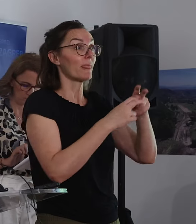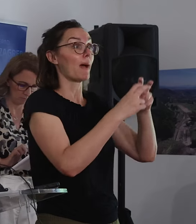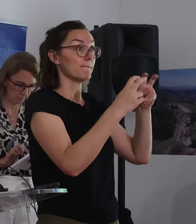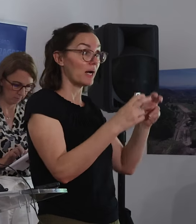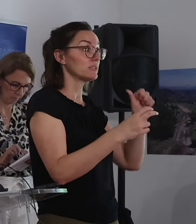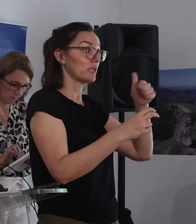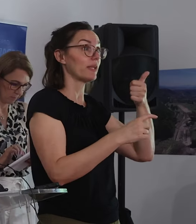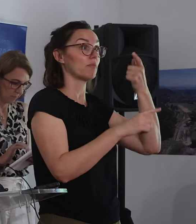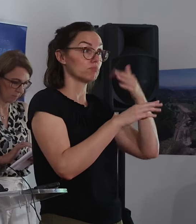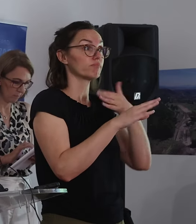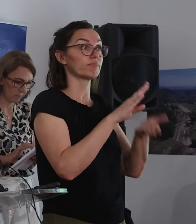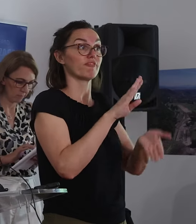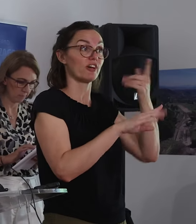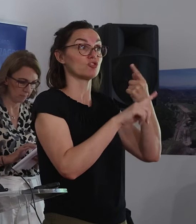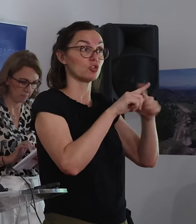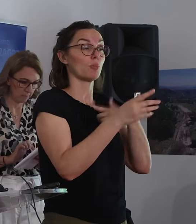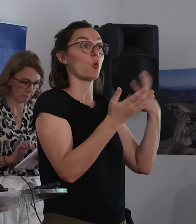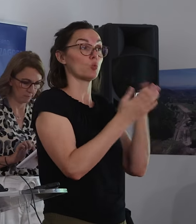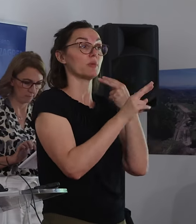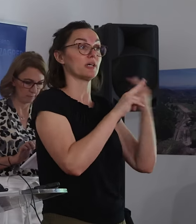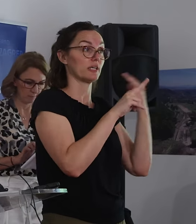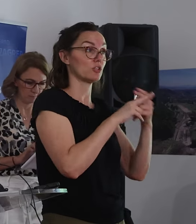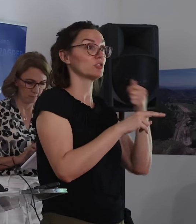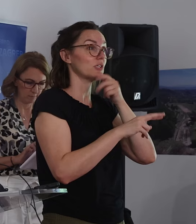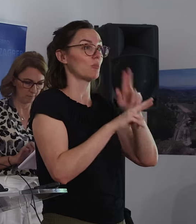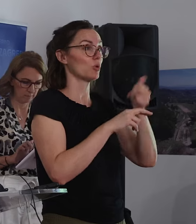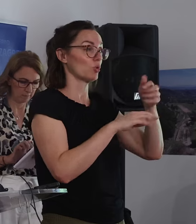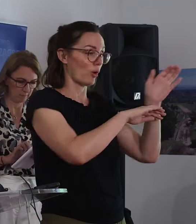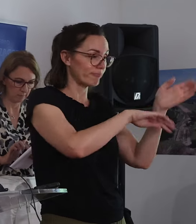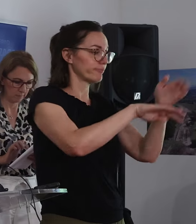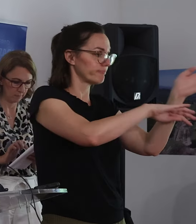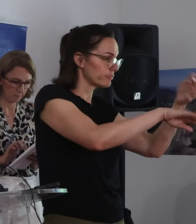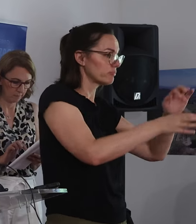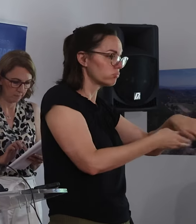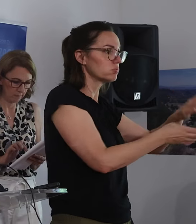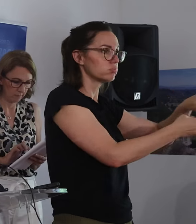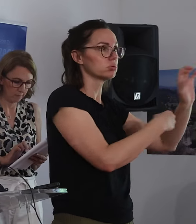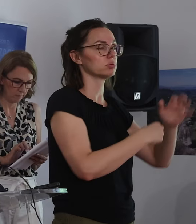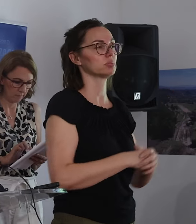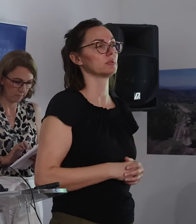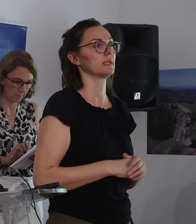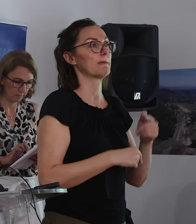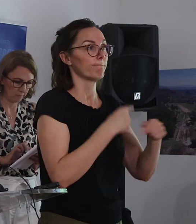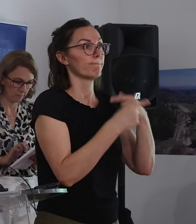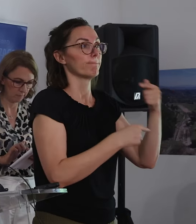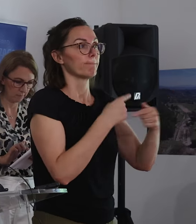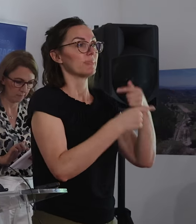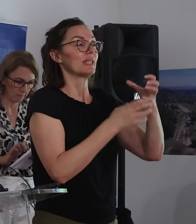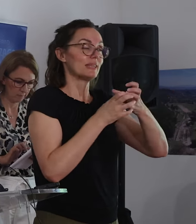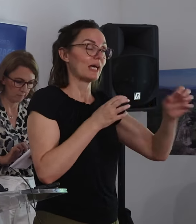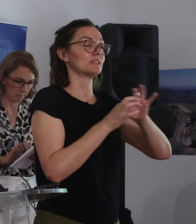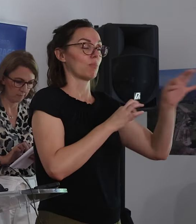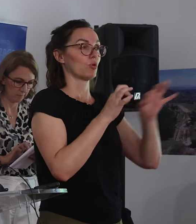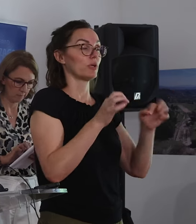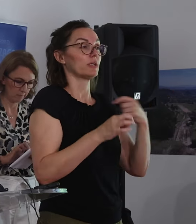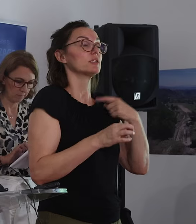mosta je dobar dio imojnsko pravnih već je rješen, tako da ćemo ići dalje to rašišćavati i ići dalje u projekti, zato kažem